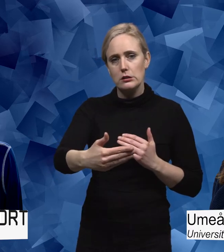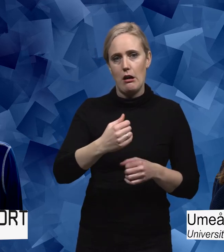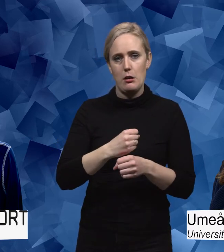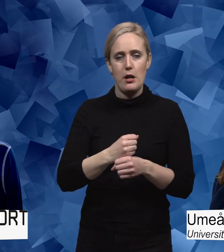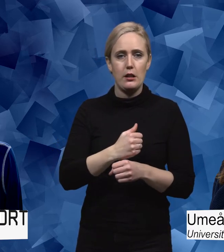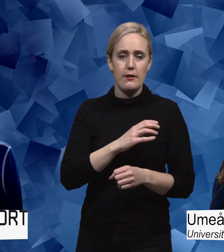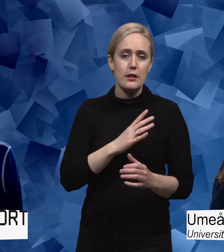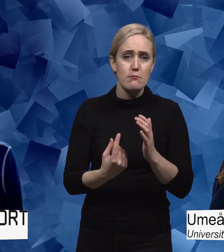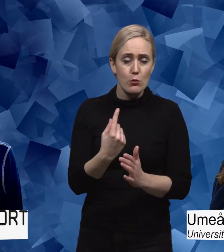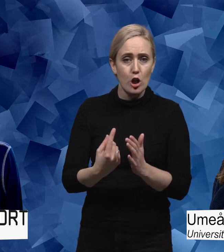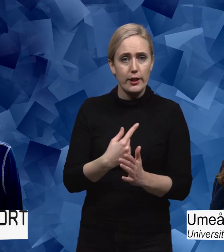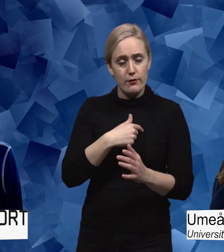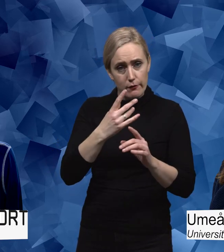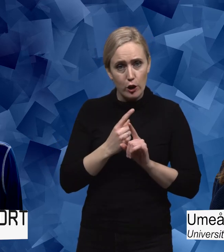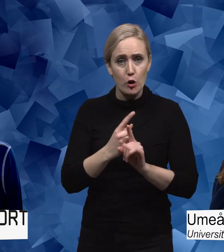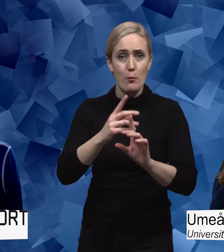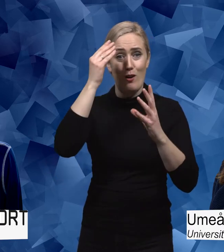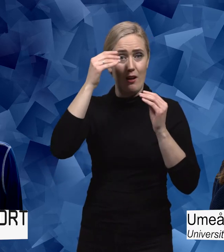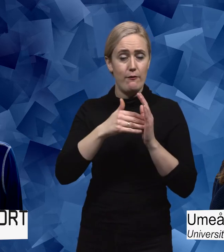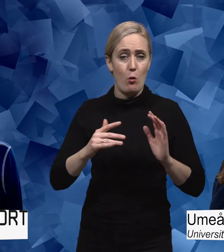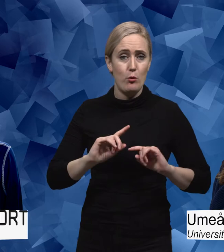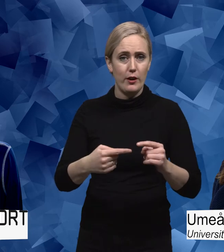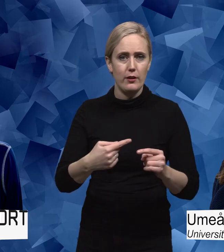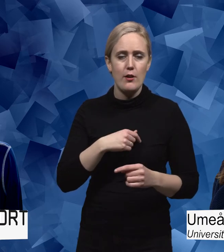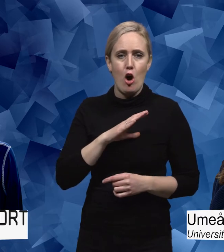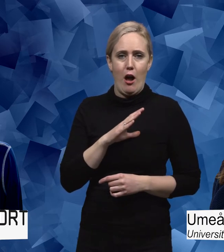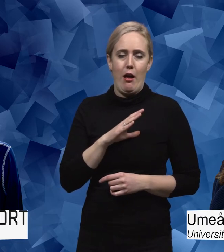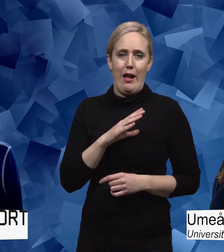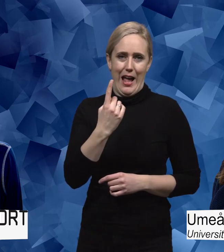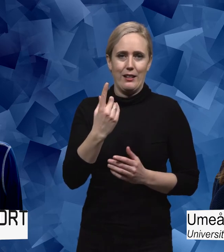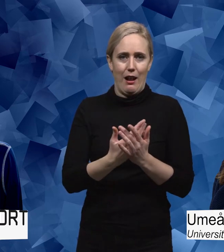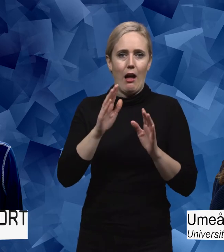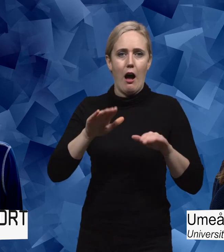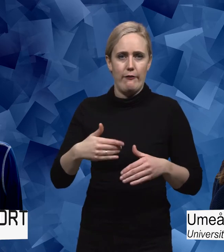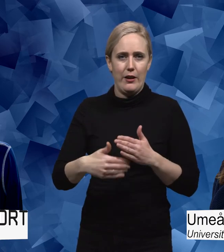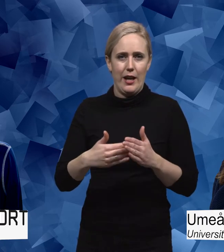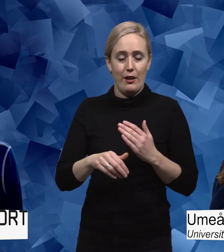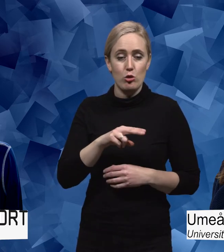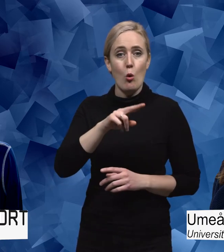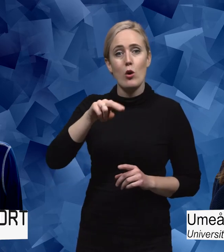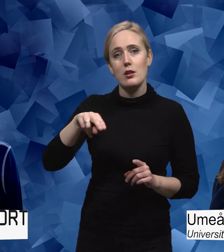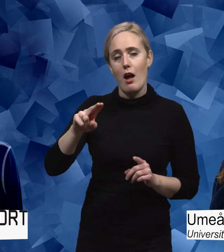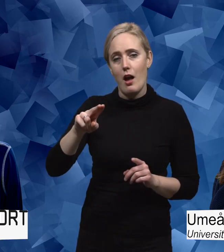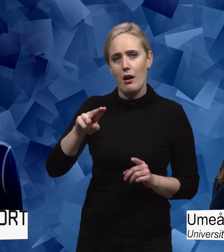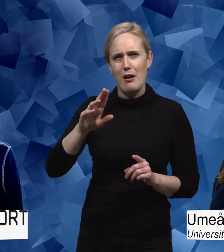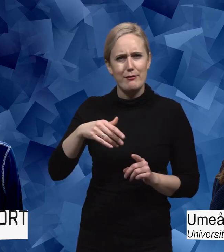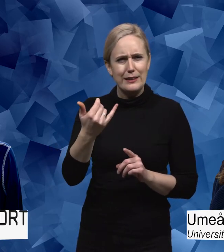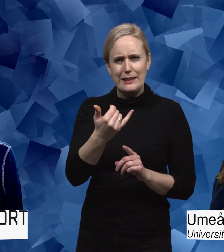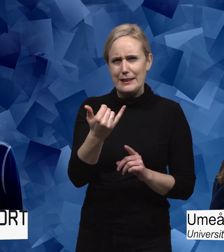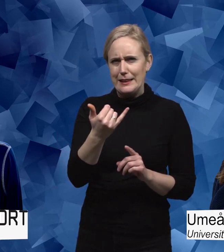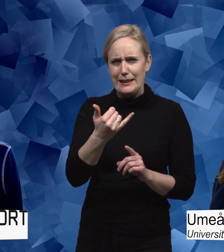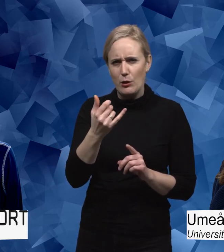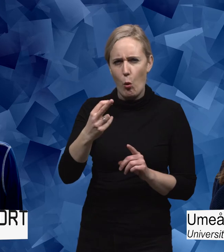möjligt att kunna följa upp och lära av den processen. Men vi har ju en föregångare i Norge som gjorde den här resan för